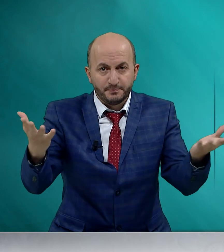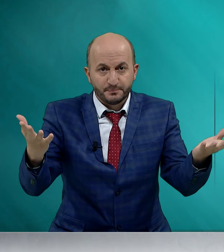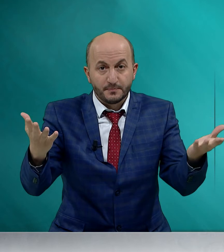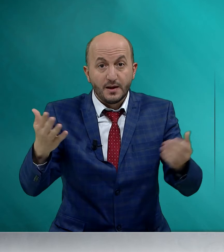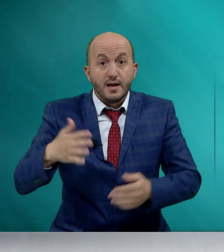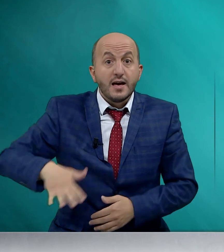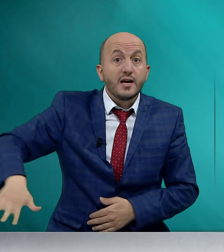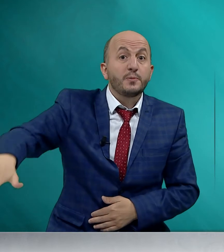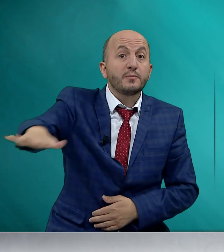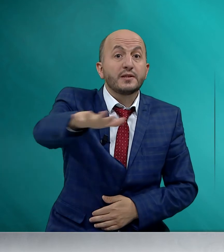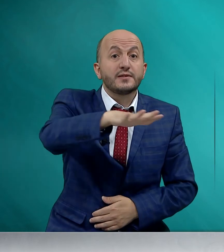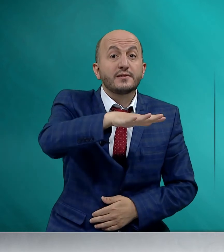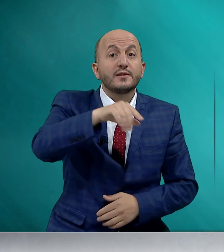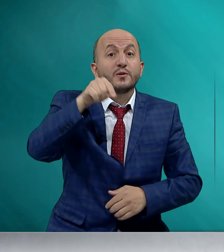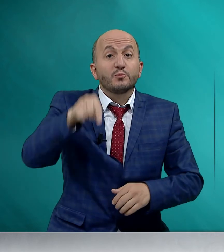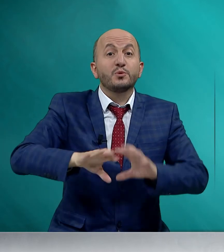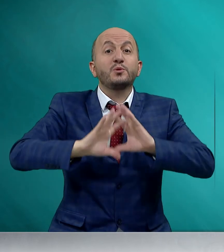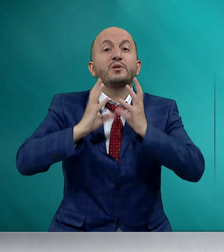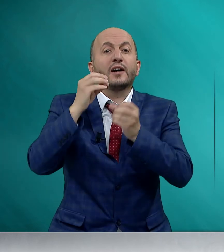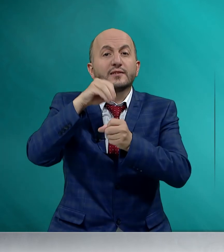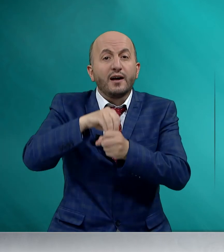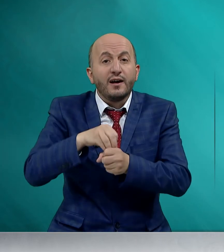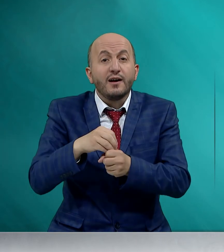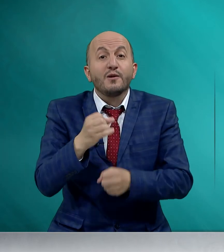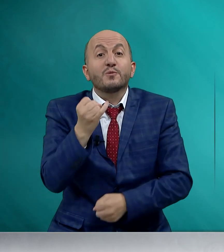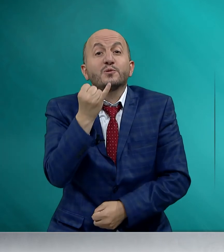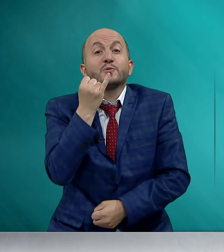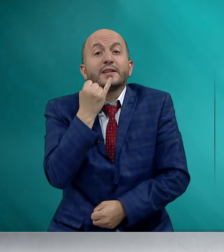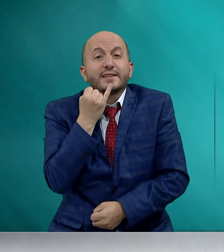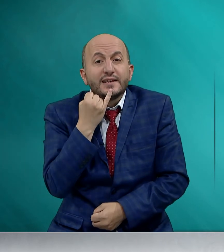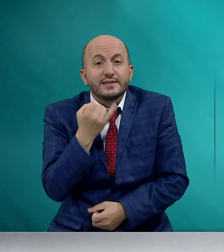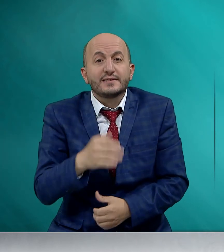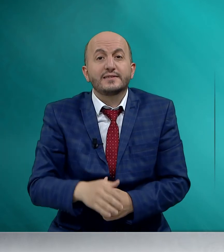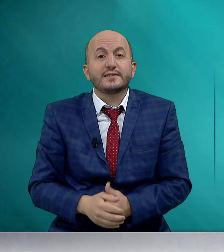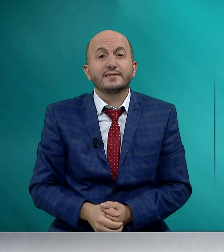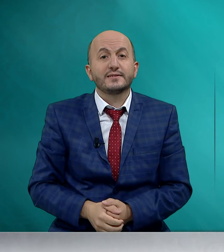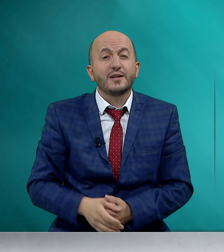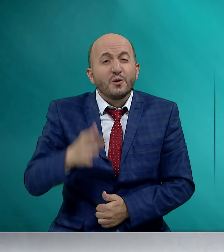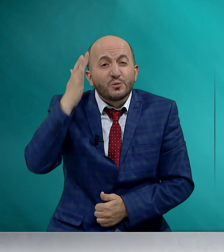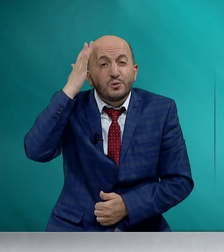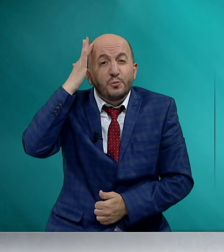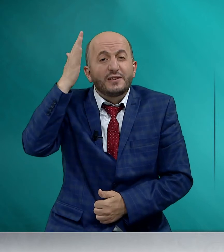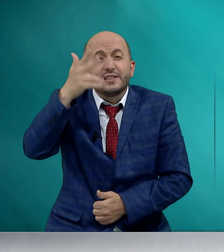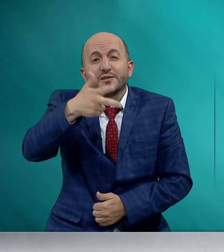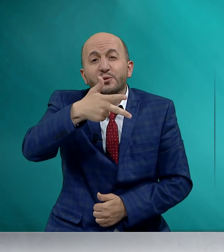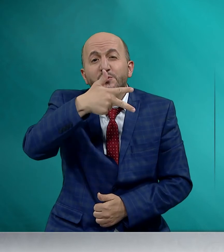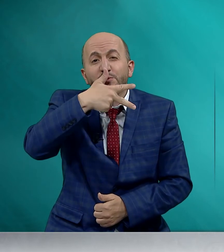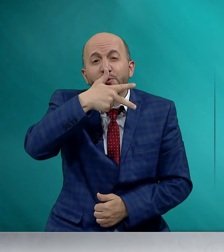hepimiz bu dünyada gurbetteyiz. Gurbetin hüznü